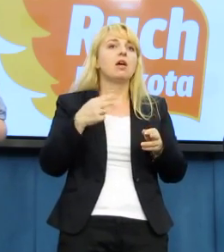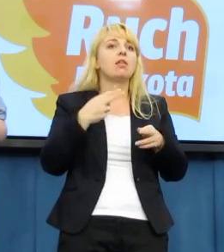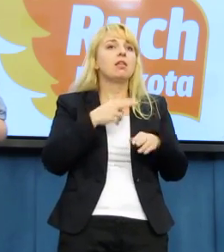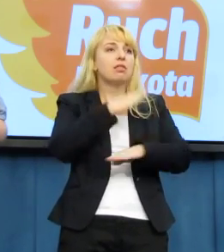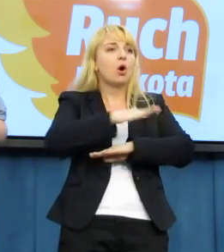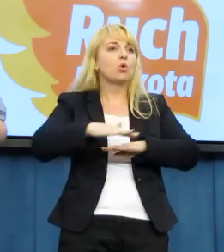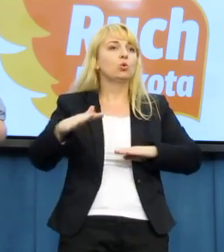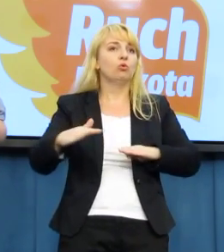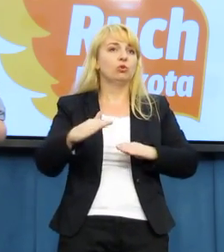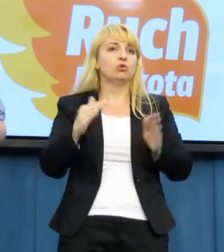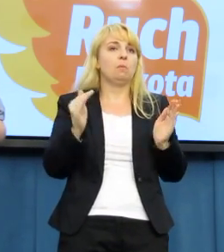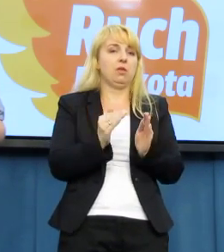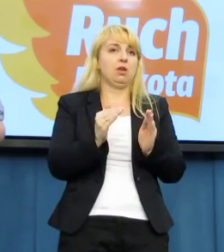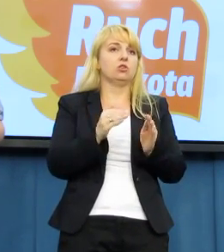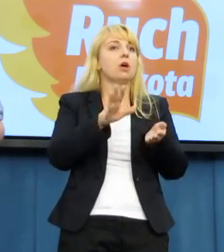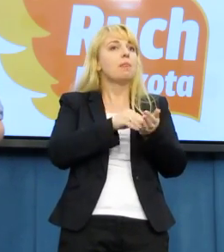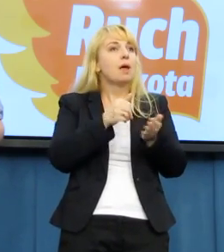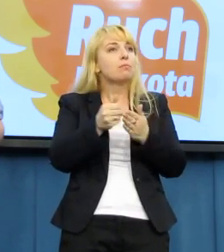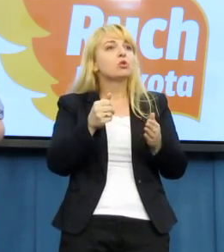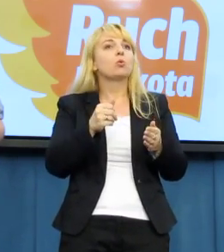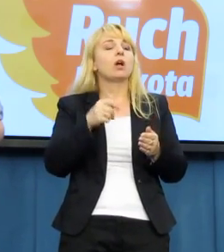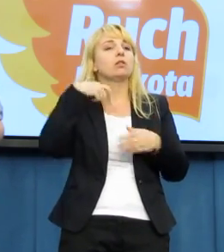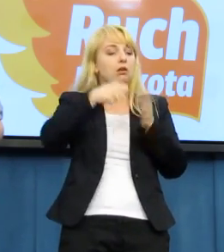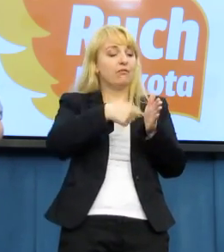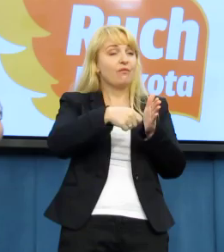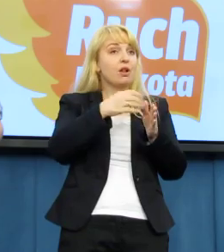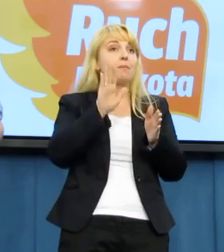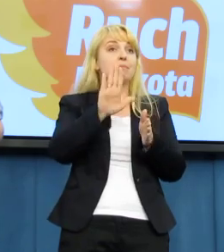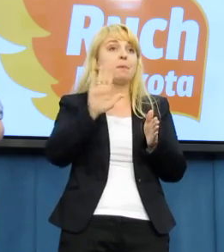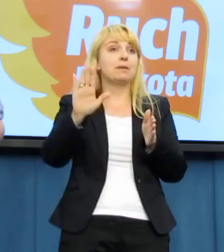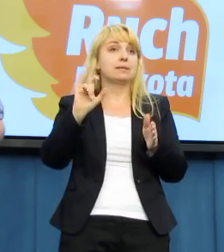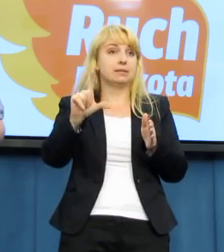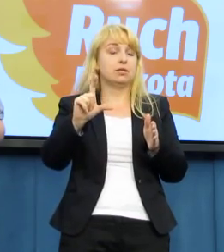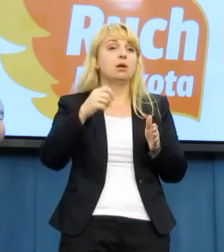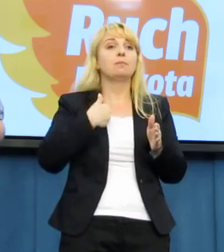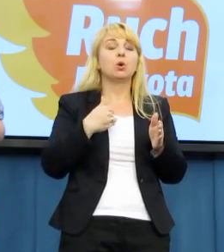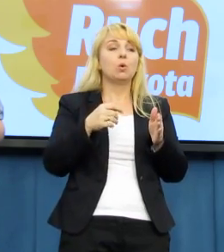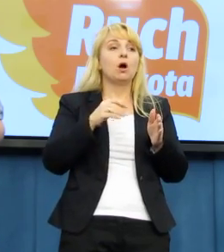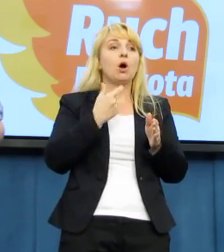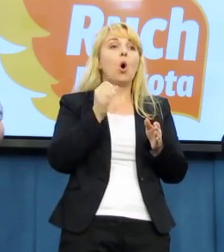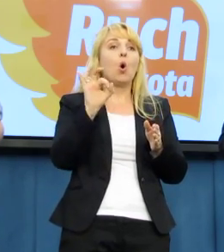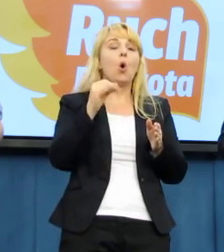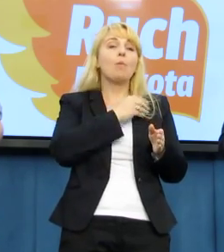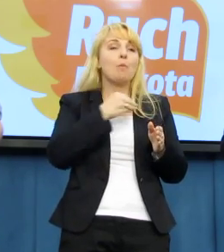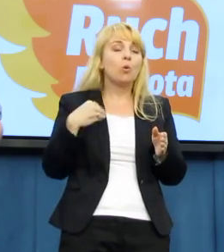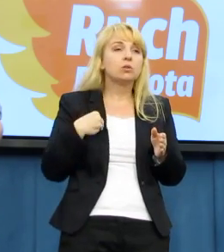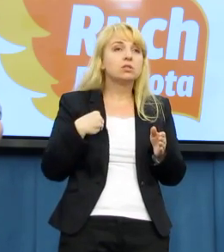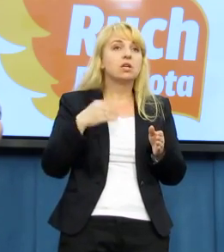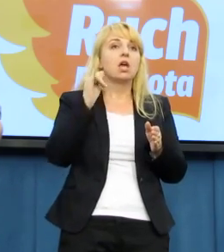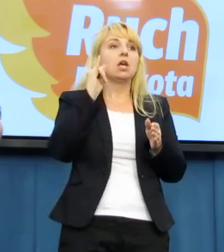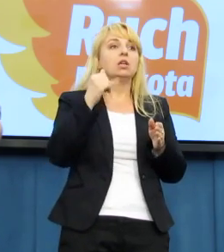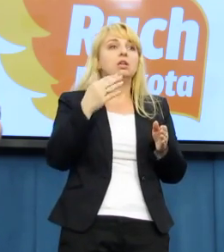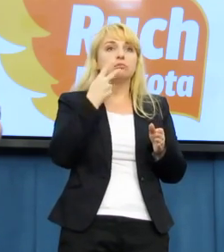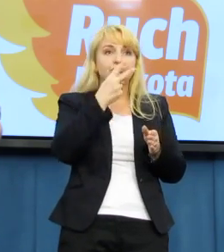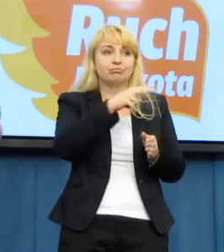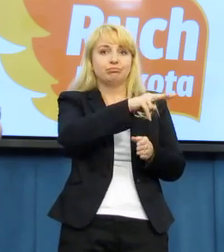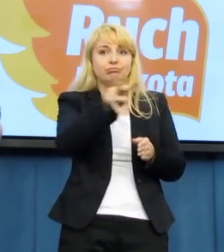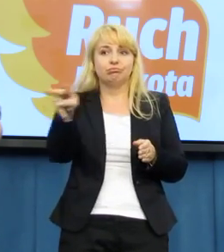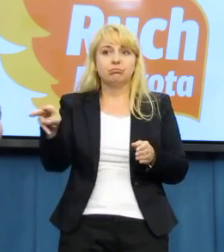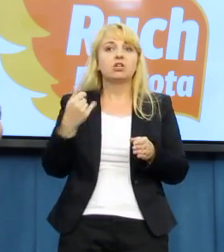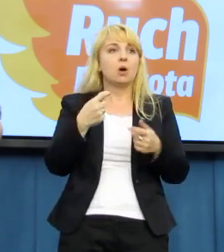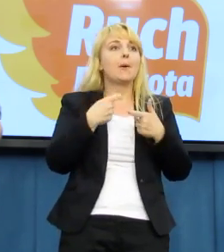związany m.in. z filmem BBC. To jest kolejne potwierdzenie tego, że Polska jednak ma problem, że